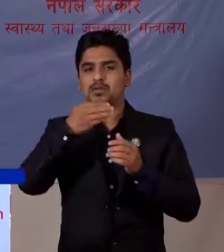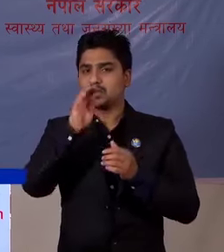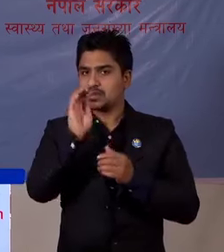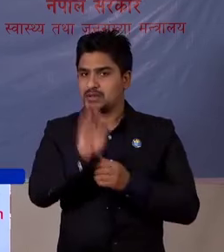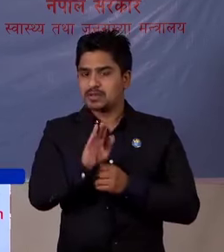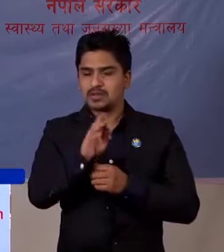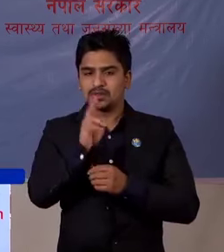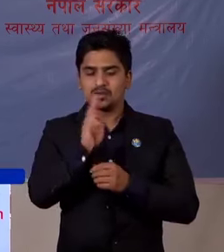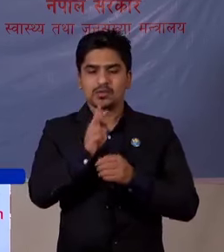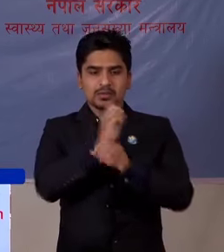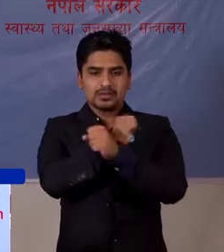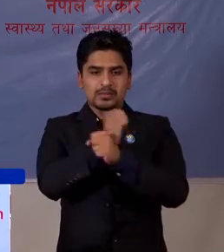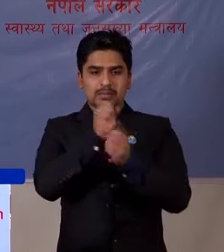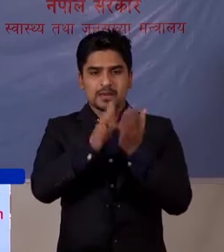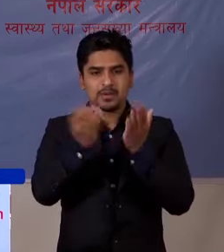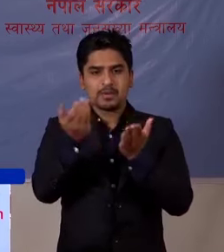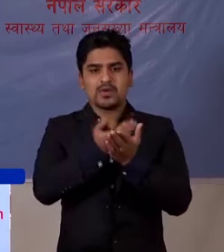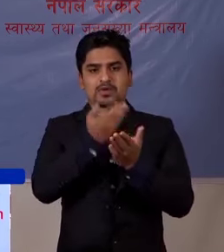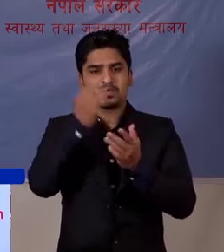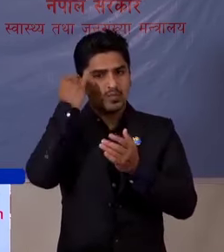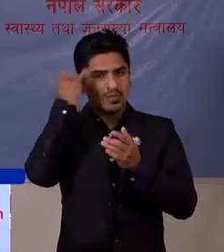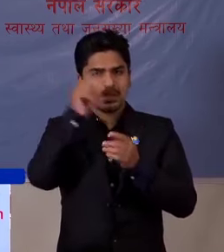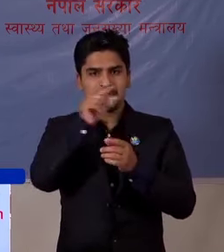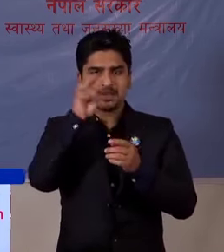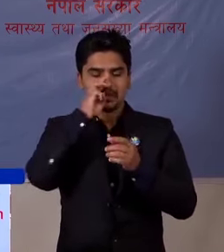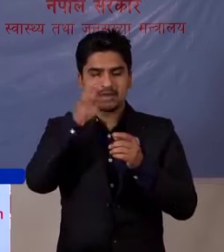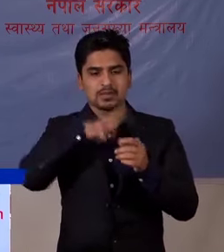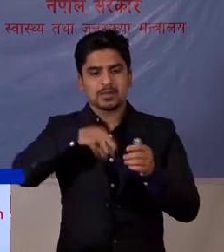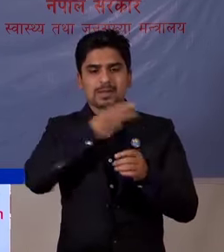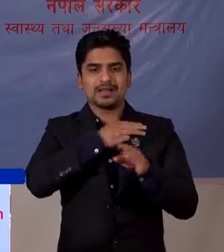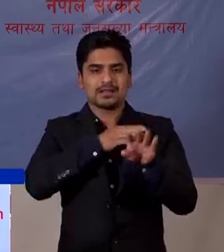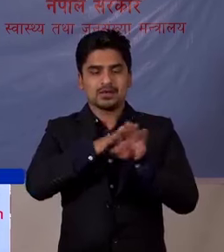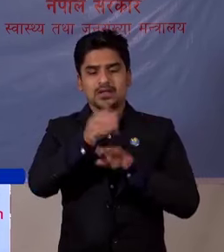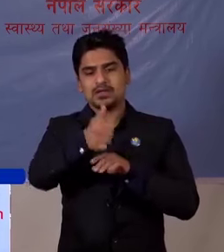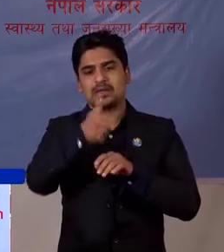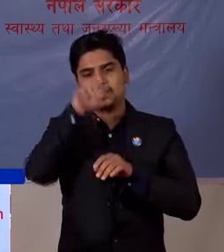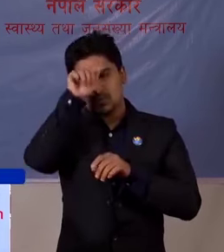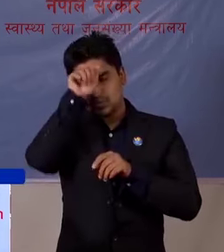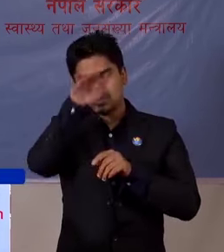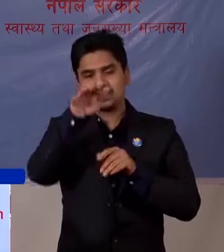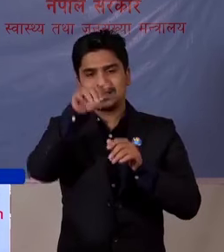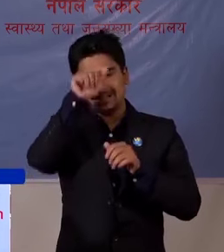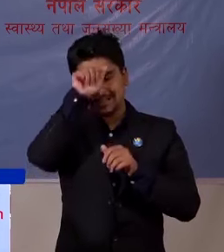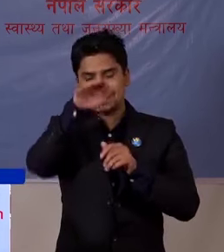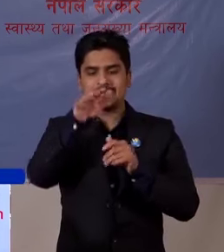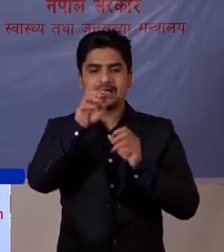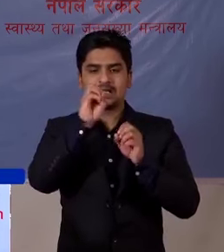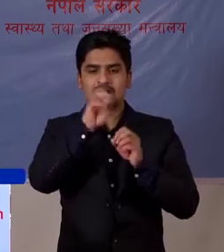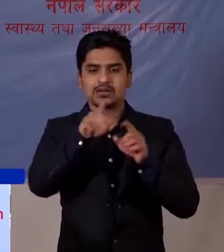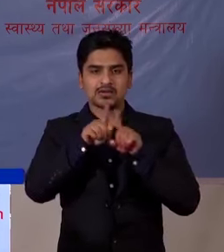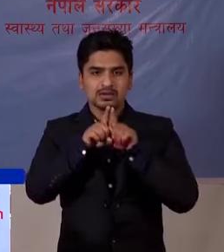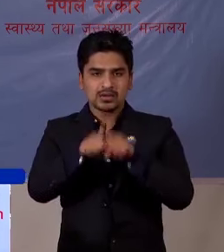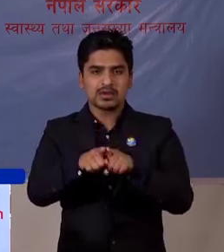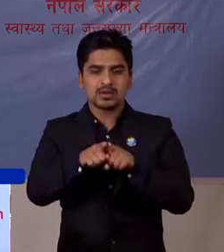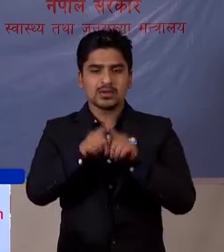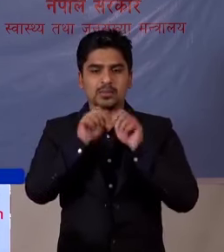यो संक्रावन बाट जोगीने उपाय का बारेमा सर्व साधान लाई सई सुचनात जानकारी दिनो का साथै